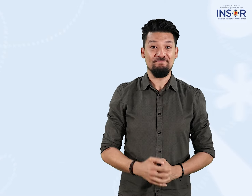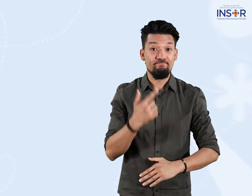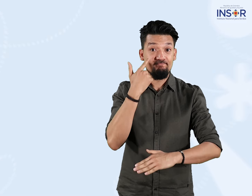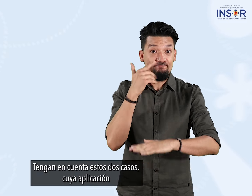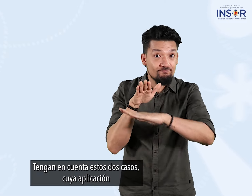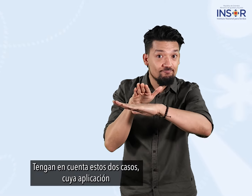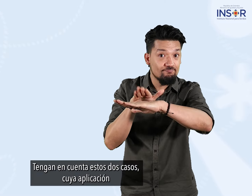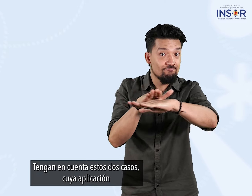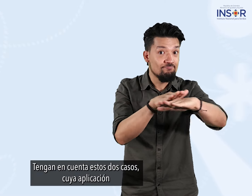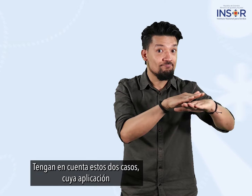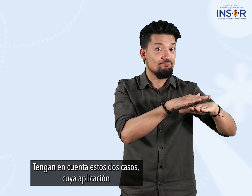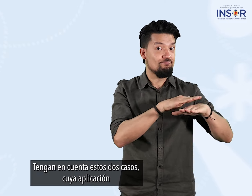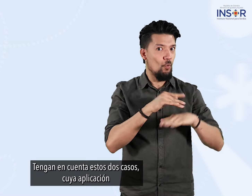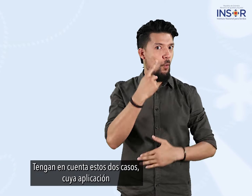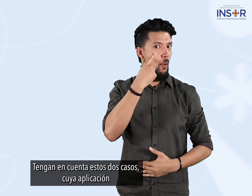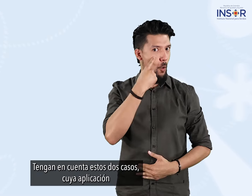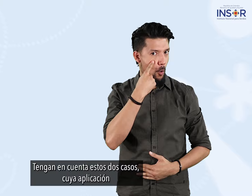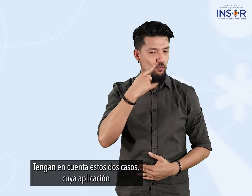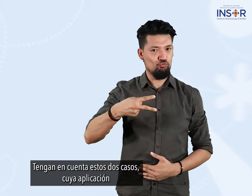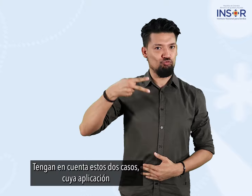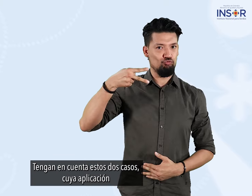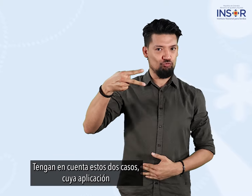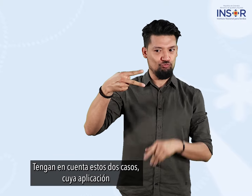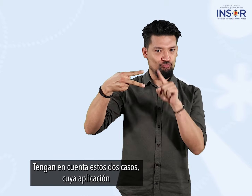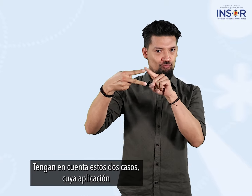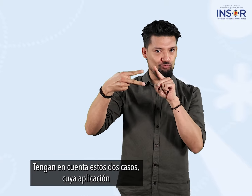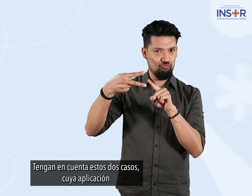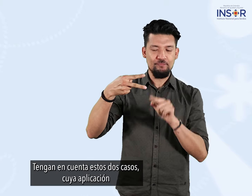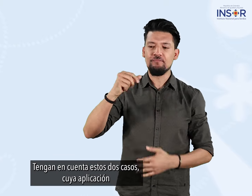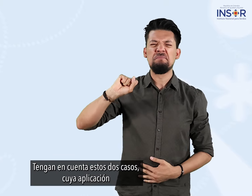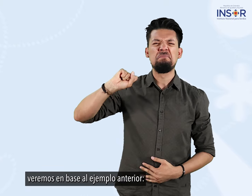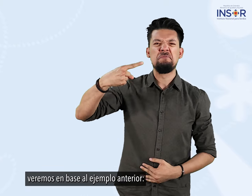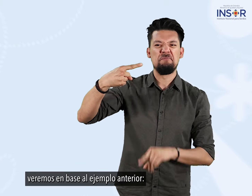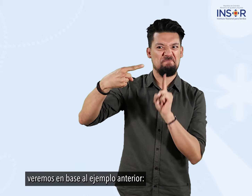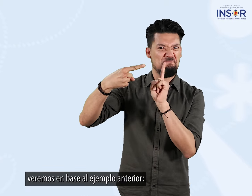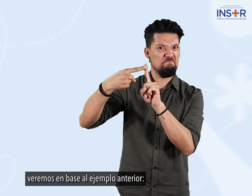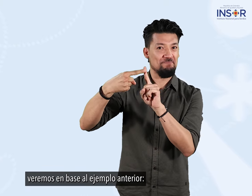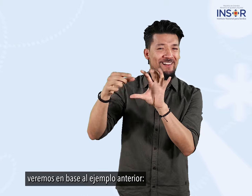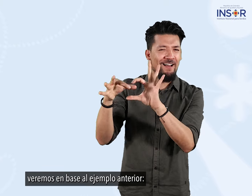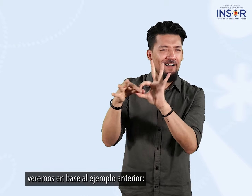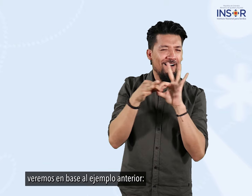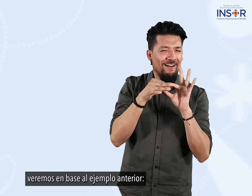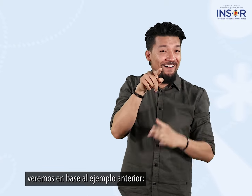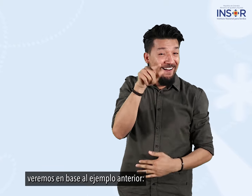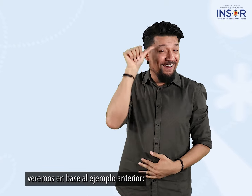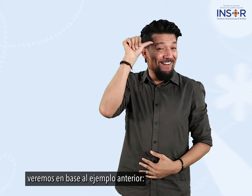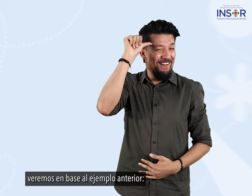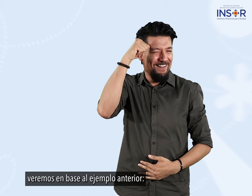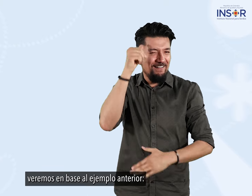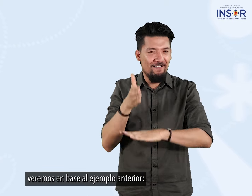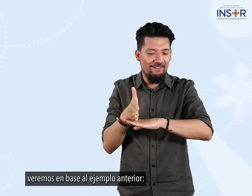tengan en cuenta estos dos casos cuya aplicación veremos en base al ejemplo anterior